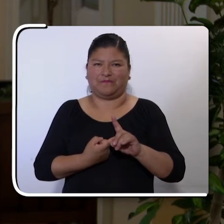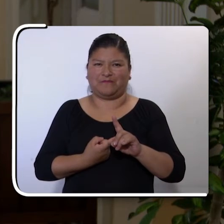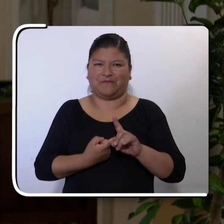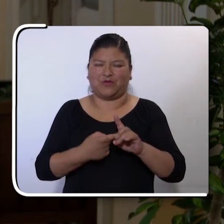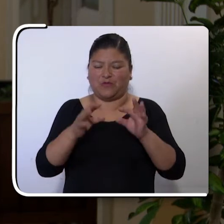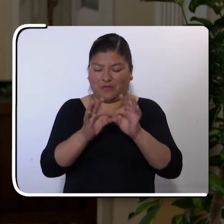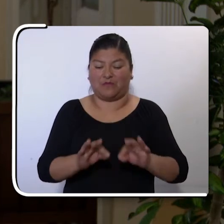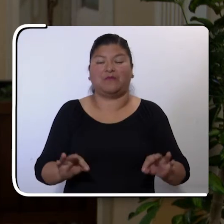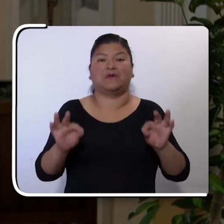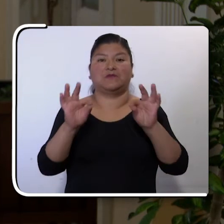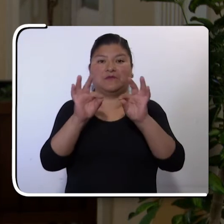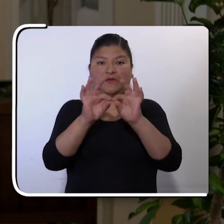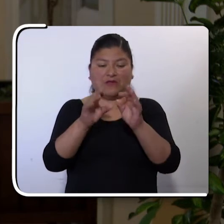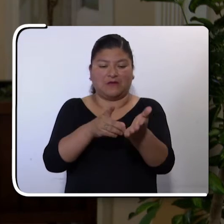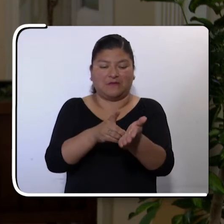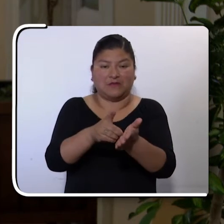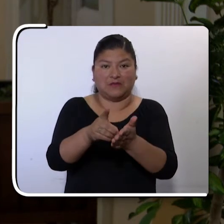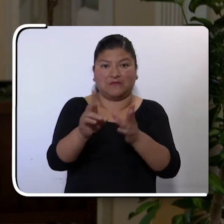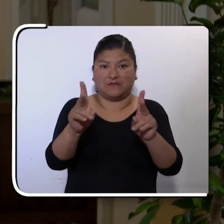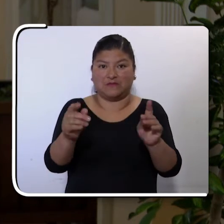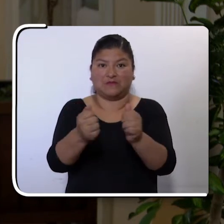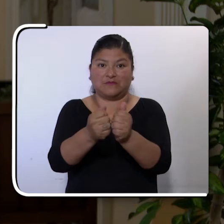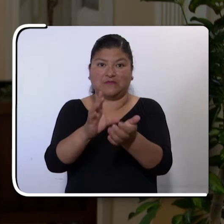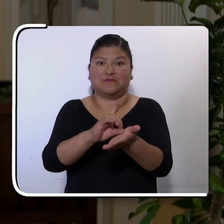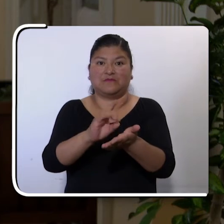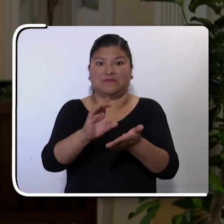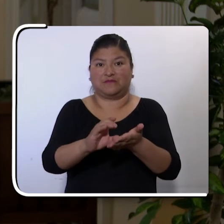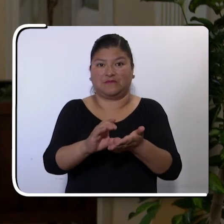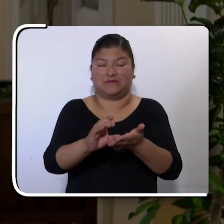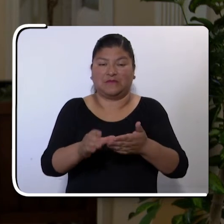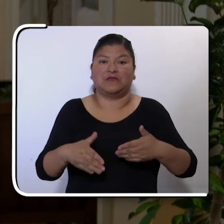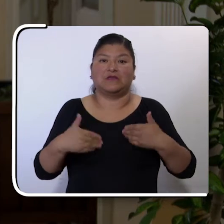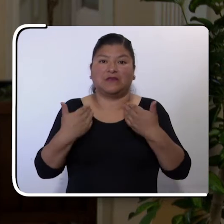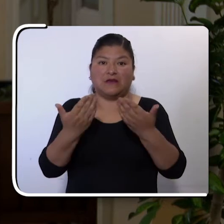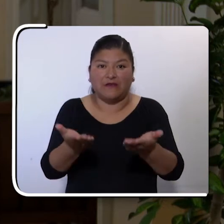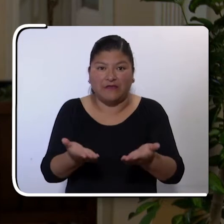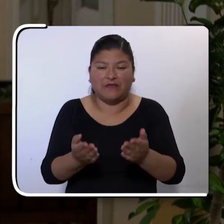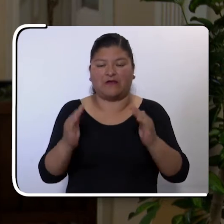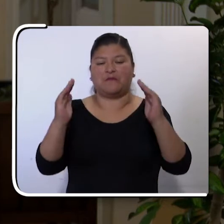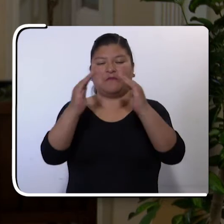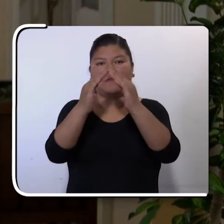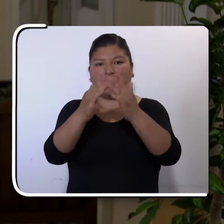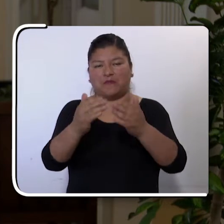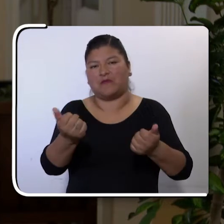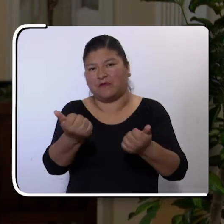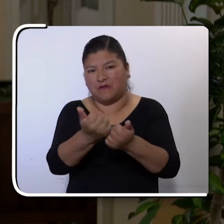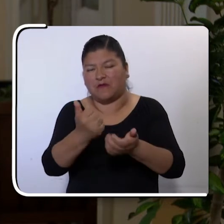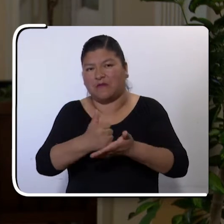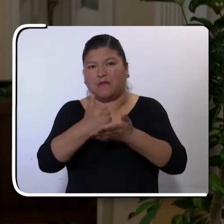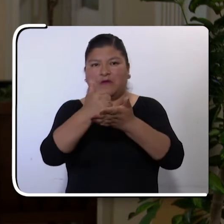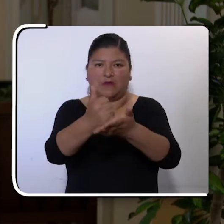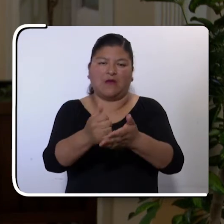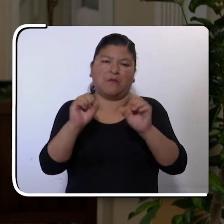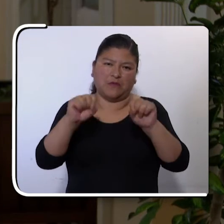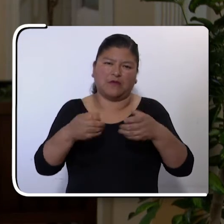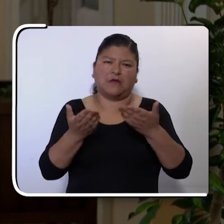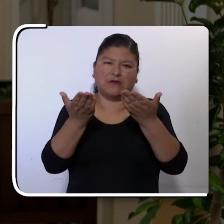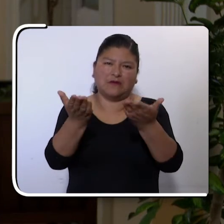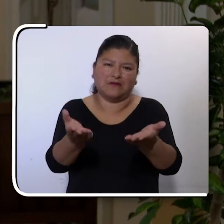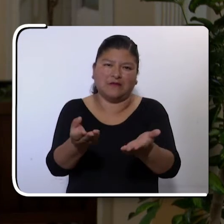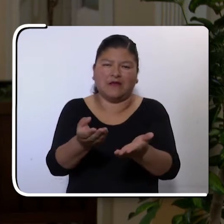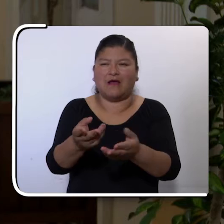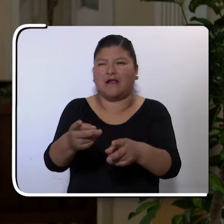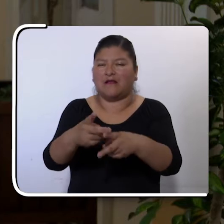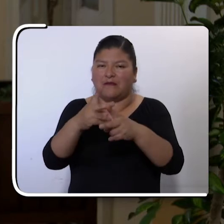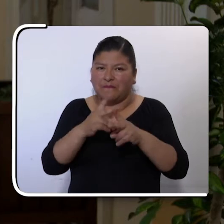Lo más resaltante de los derechos que tienen las personas con discapacidad es que se les prioriza a darles las viviendas solidarias, a poderles dar,